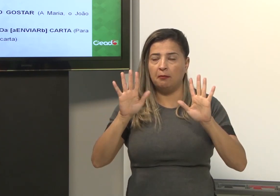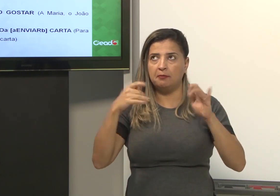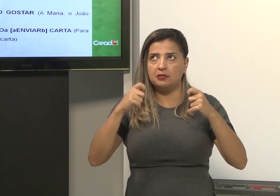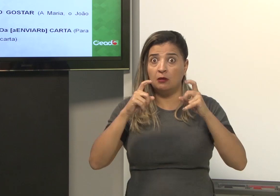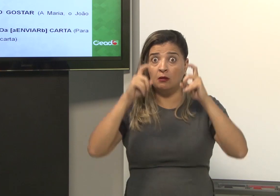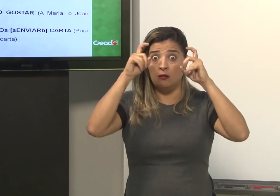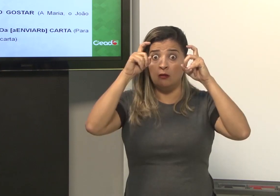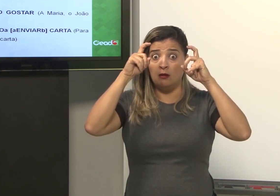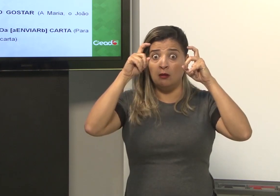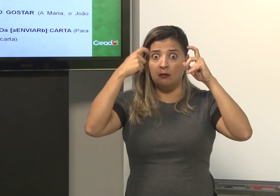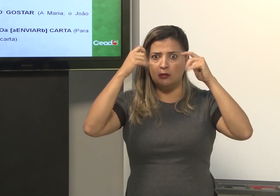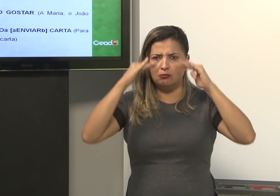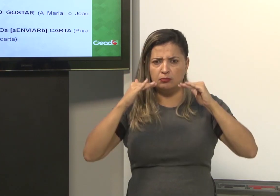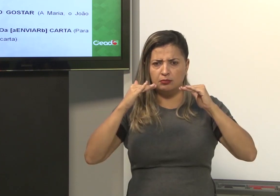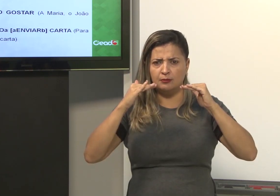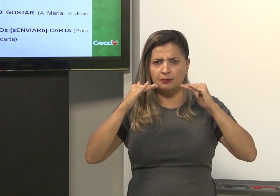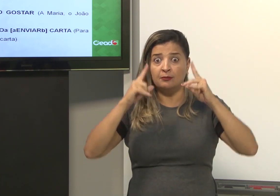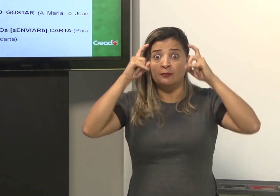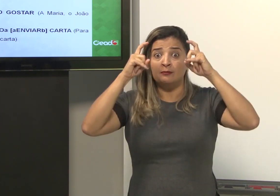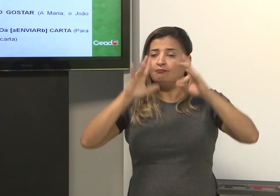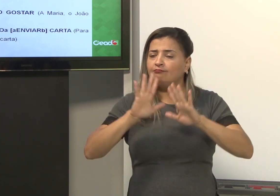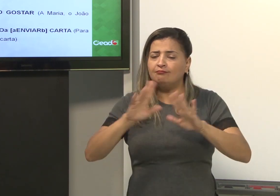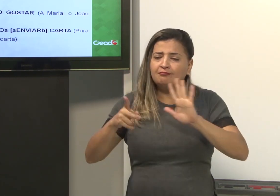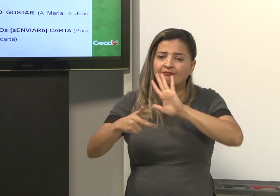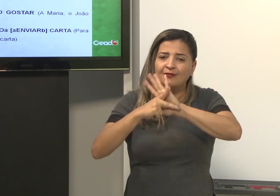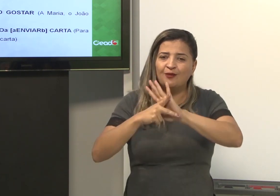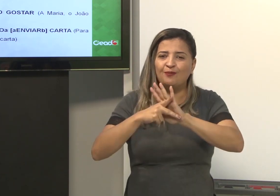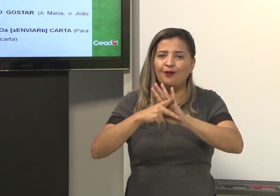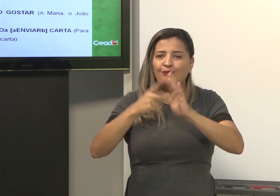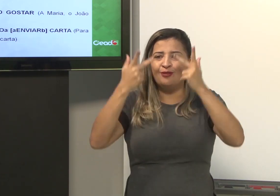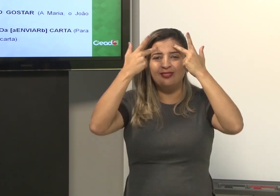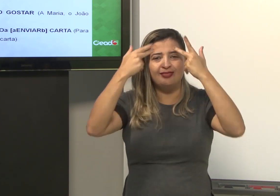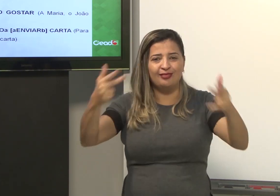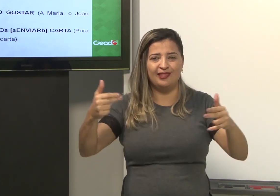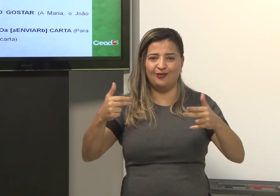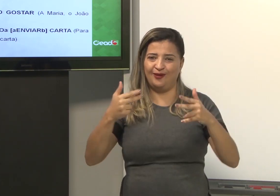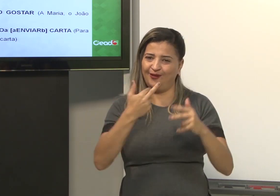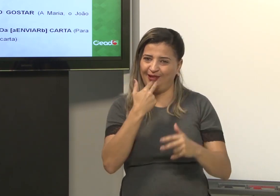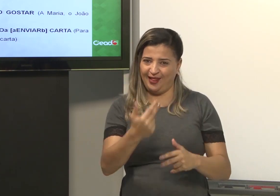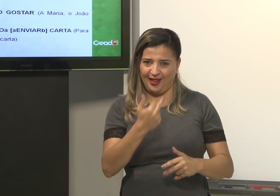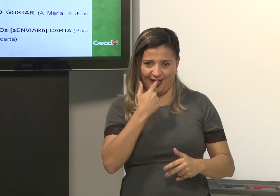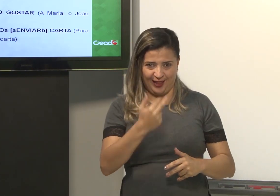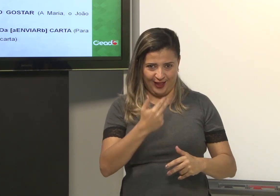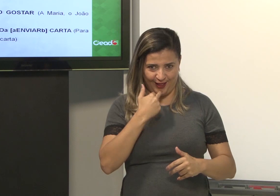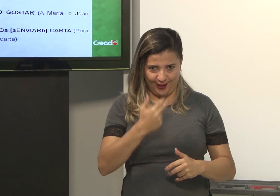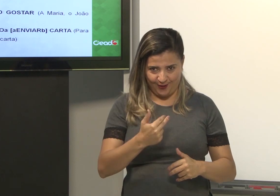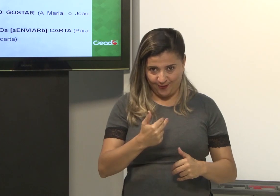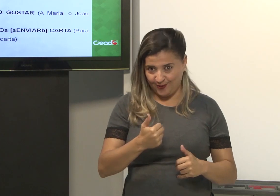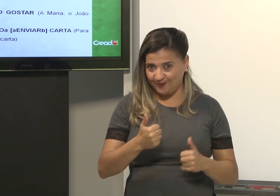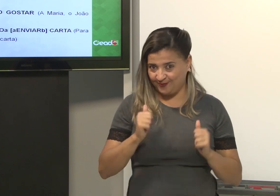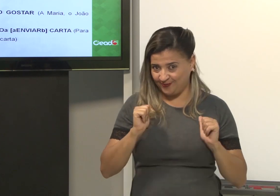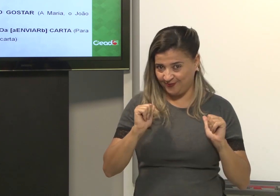expressão. Tendo essa expressão facial, é muito mais natural da nossa língua de entender.